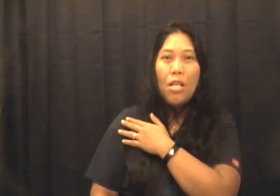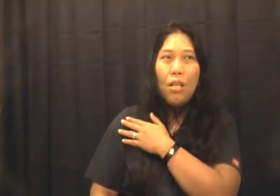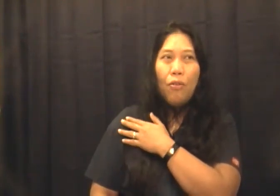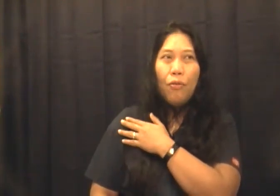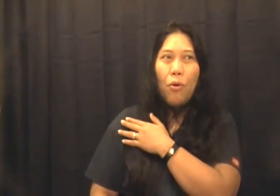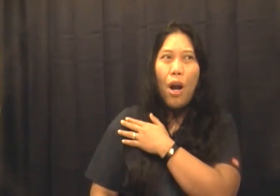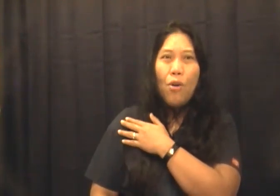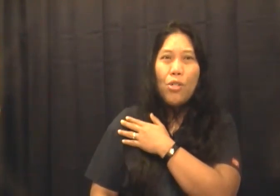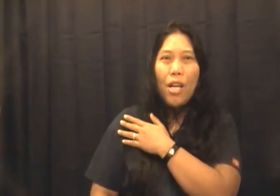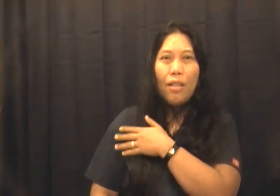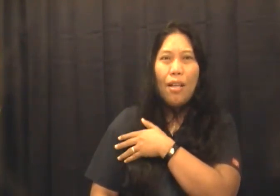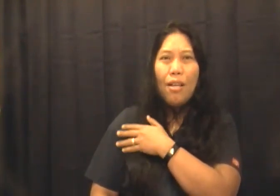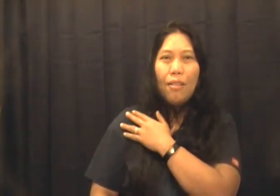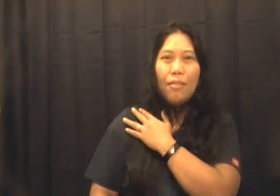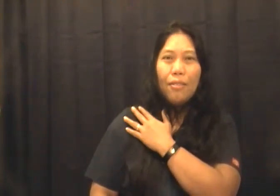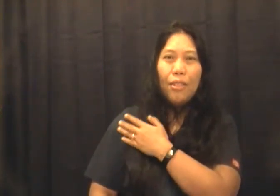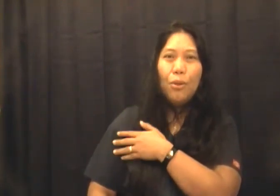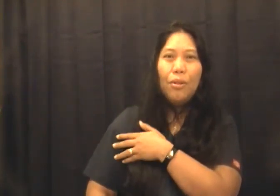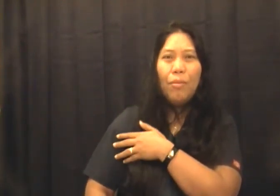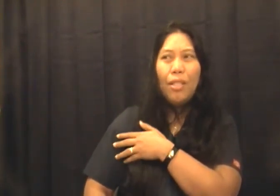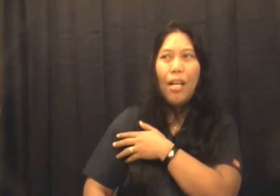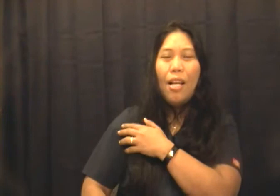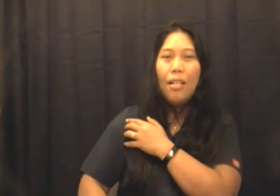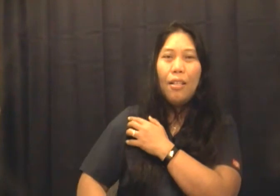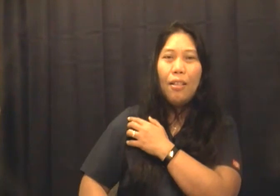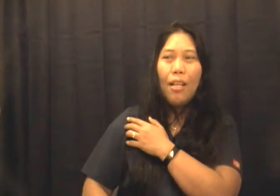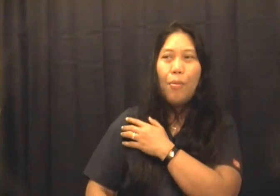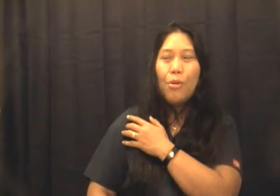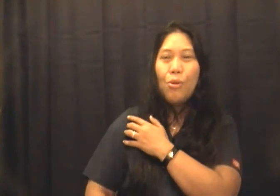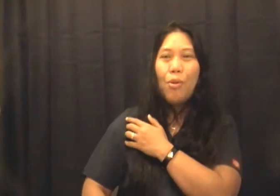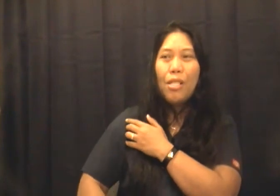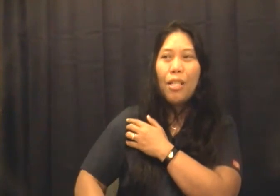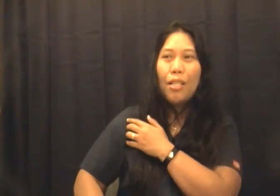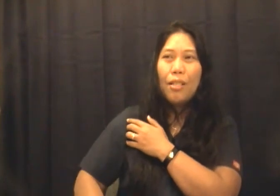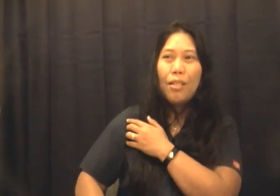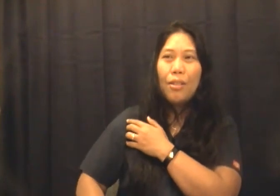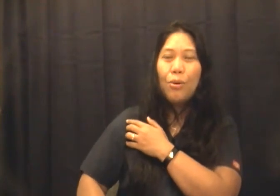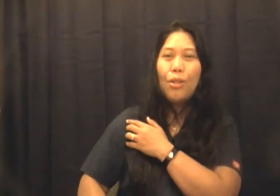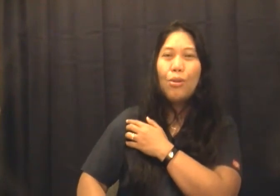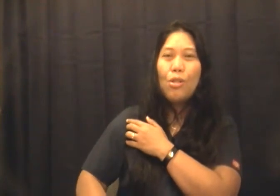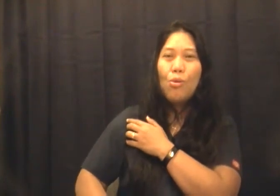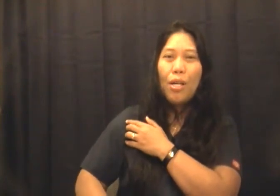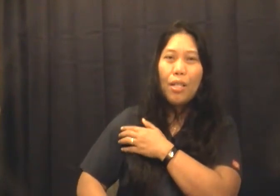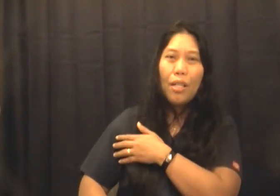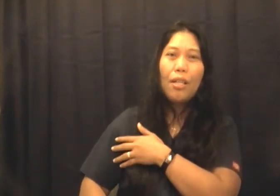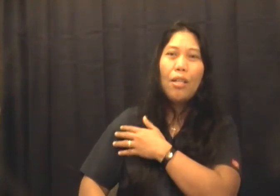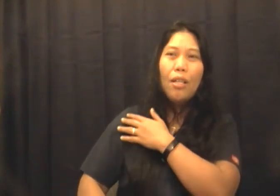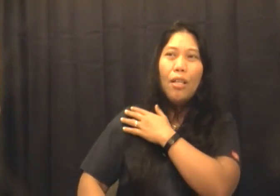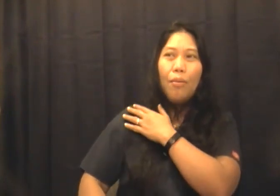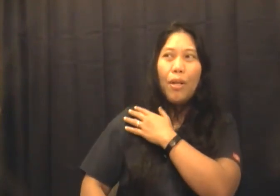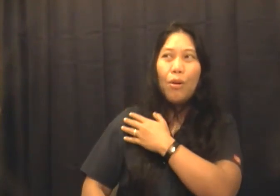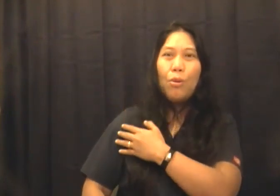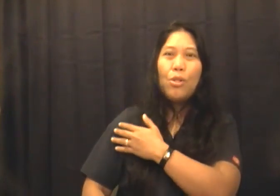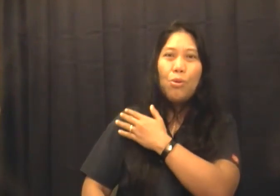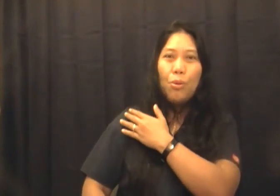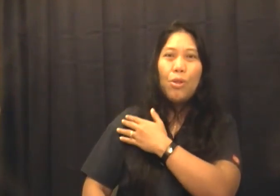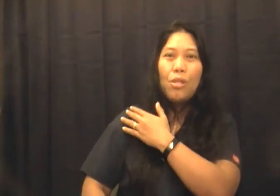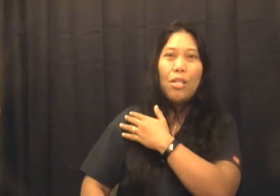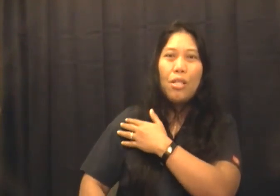4 hours yata yun madagal tapos sumasakit unti-unting sumakit hanggang parang worse worse na